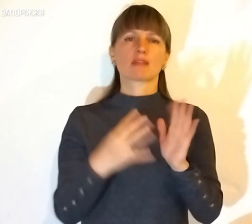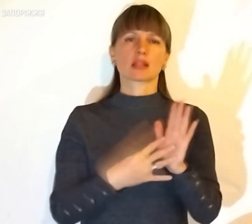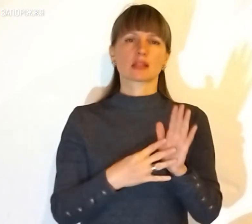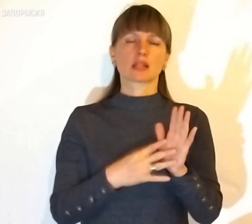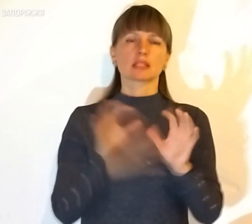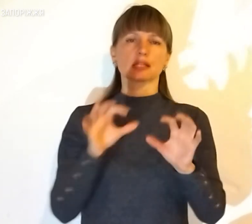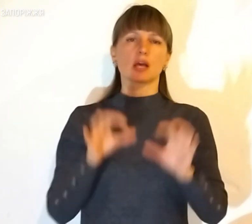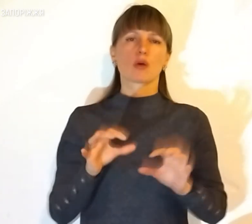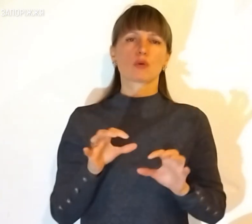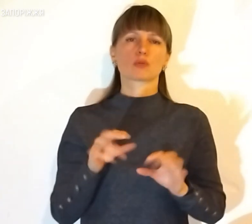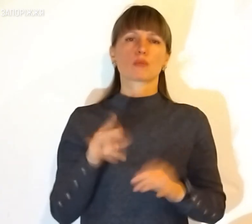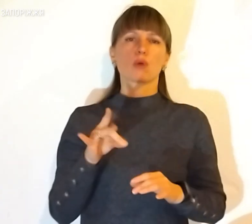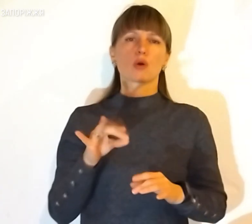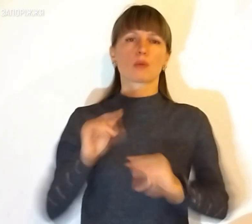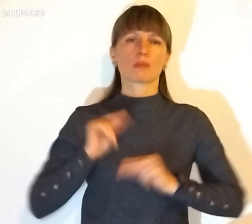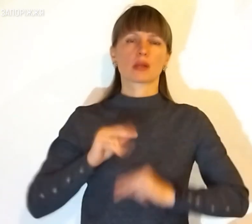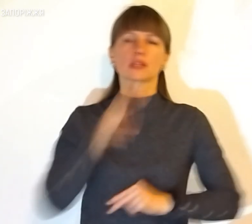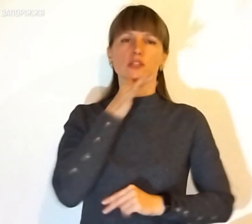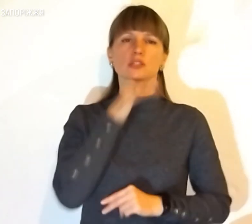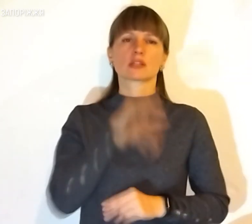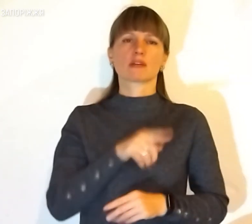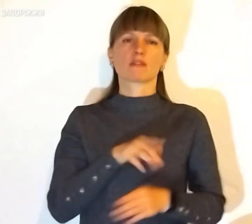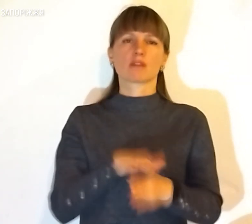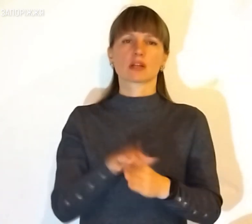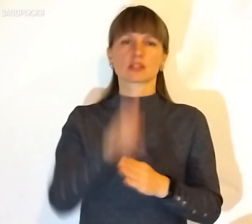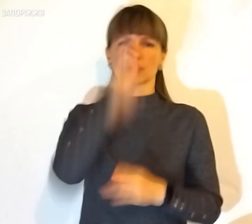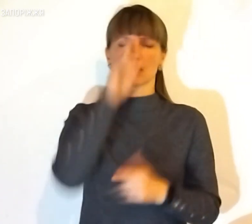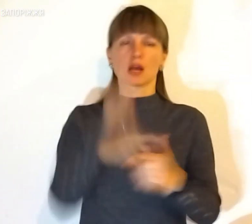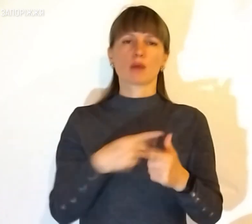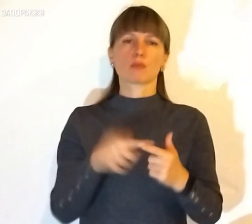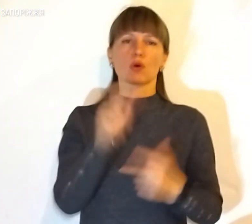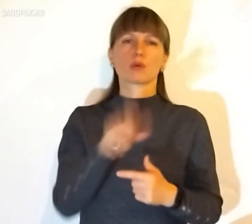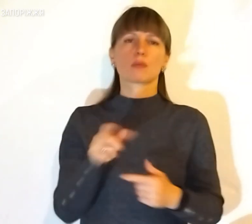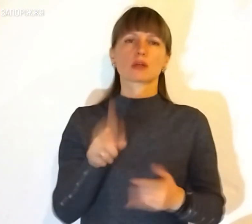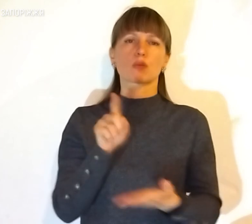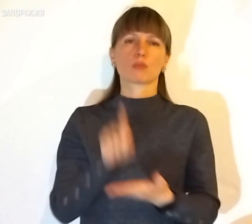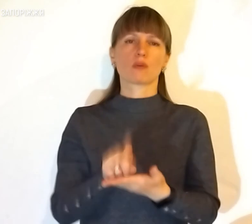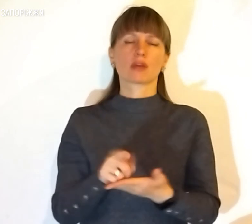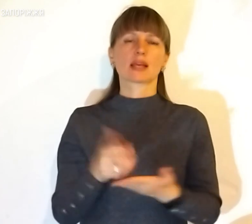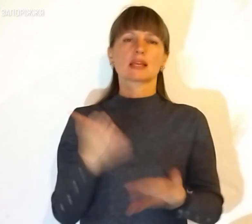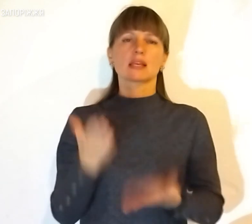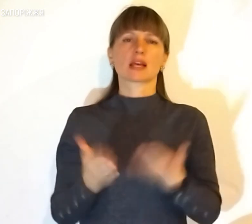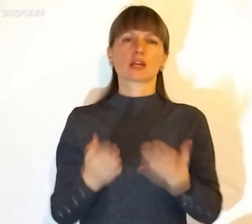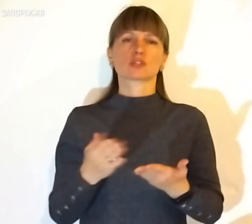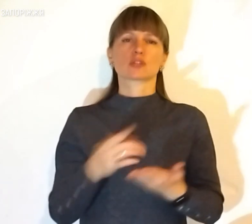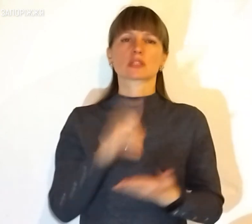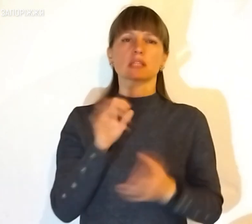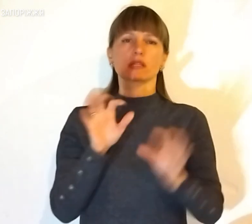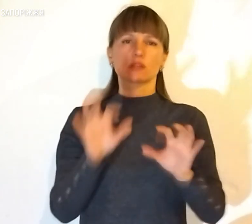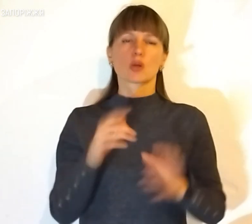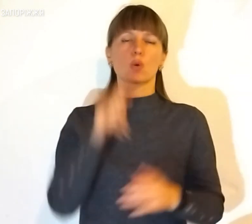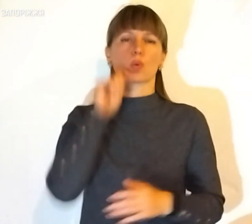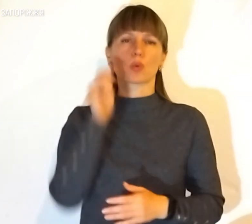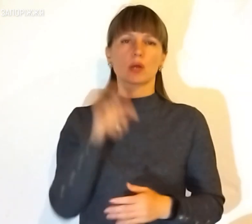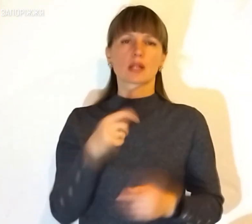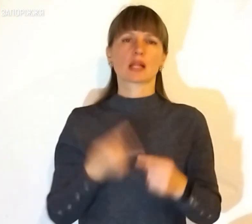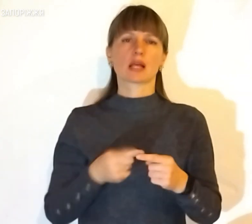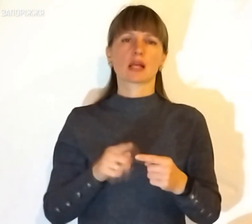Кодексу законів про працю на час виконання державних або громадських обов'язків, якщо за чинним законодавством України ці обов'язки